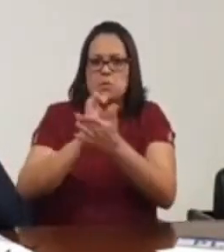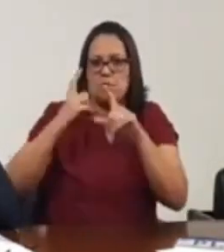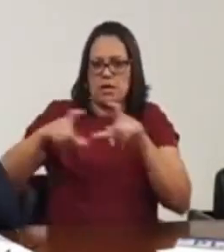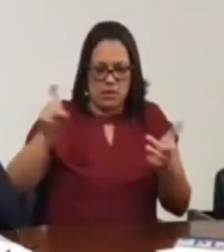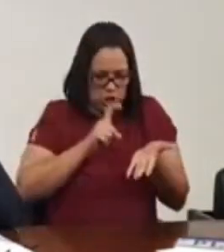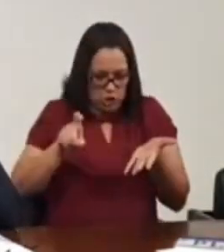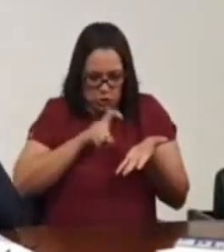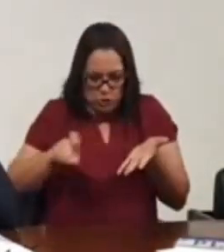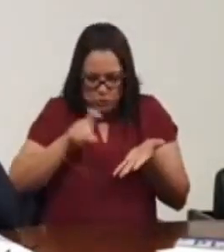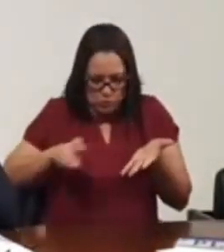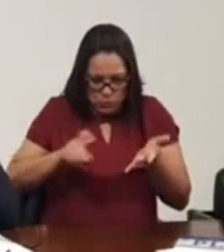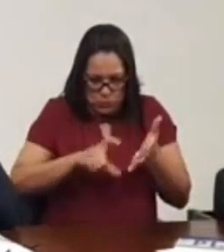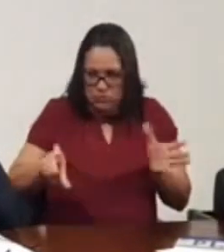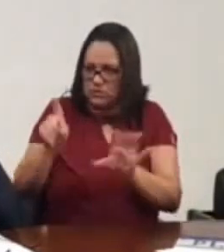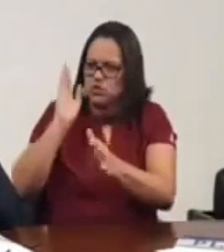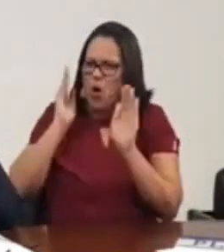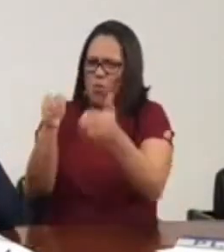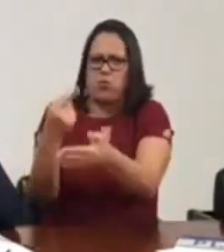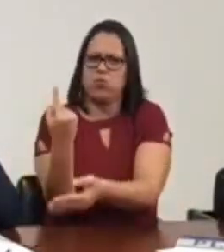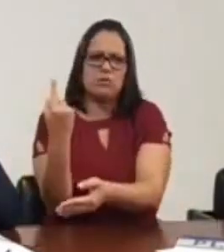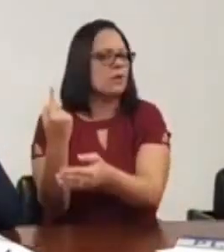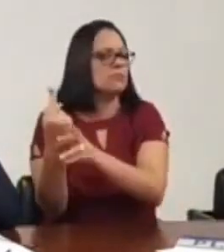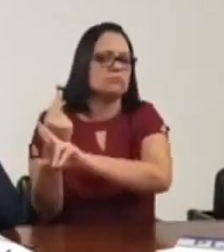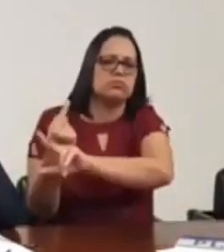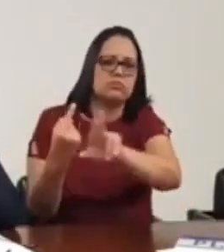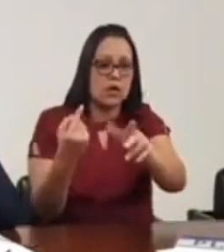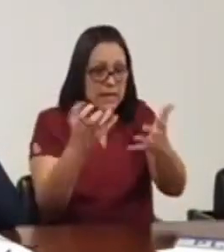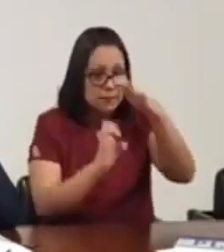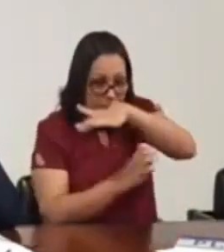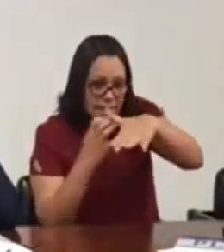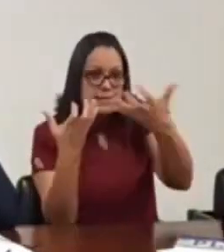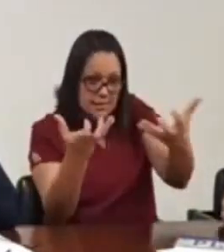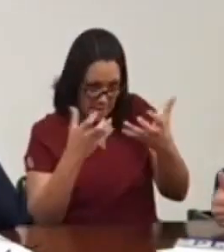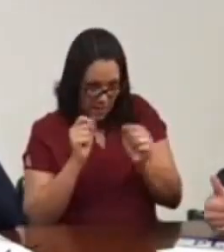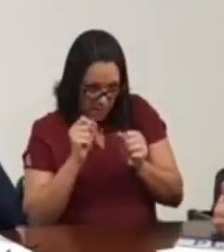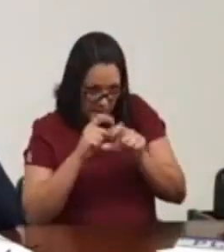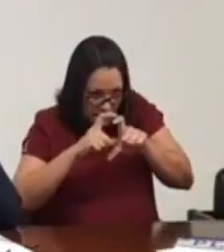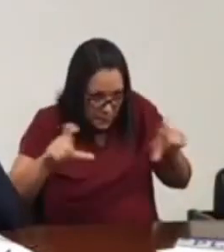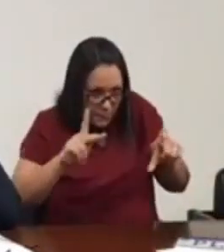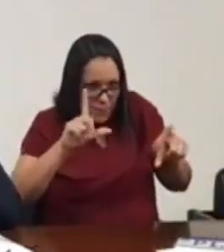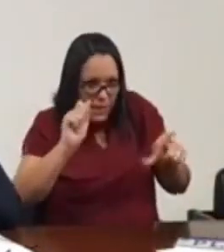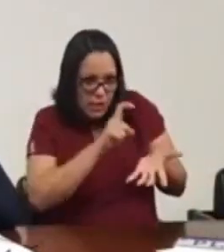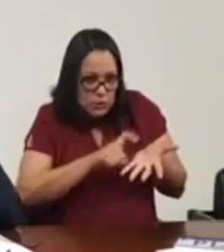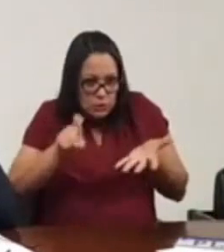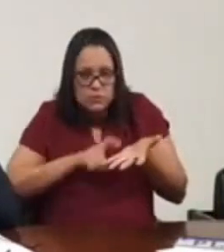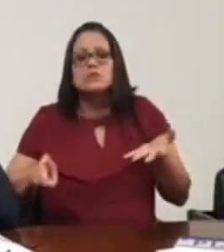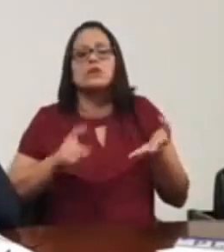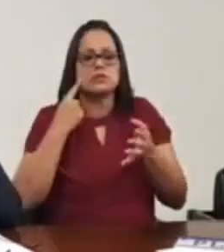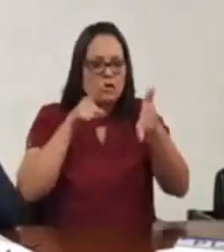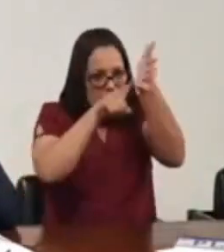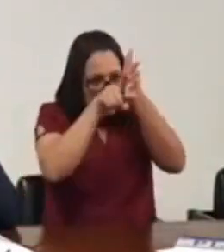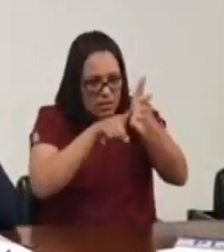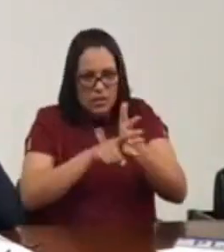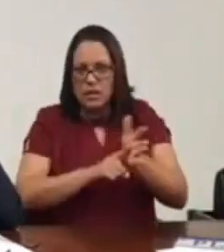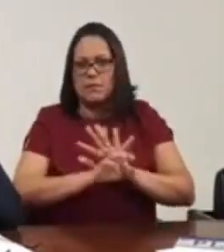O mercado vai ser completamente aberto, quem quiser entrar no mercado, vai entrar no mercado. Nós vamos rastrear todo o processo de fabricação,